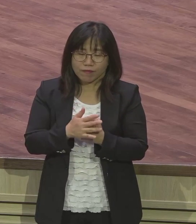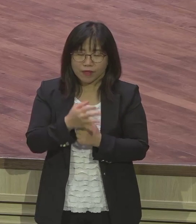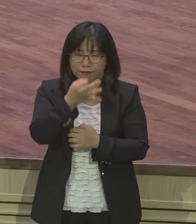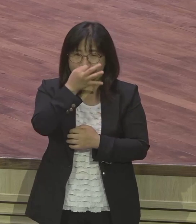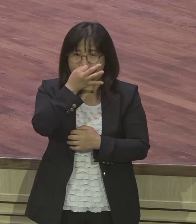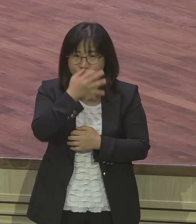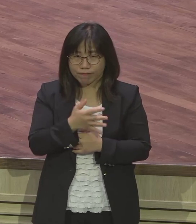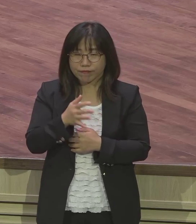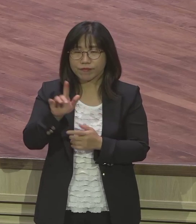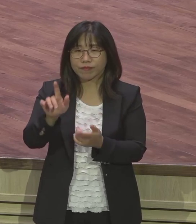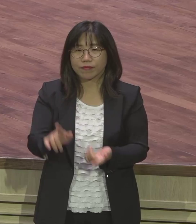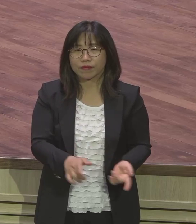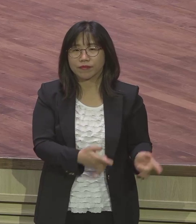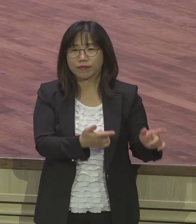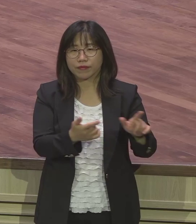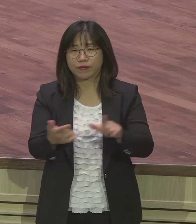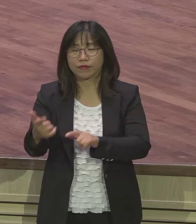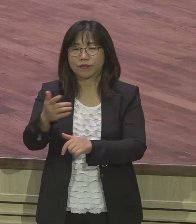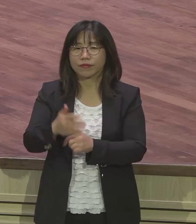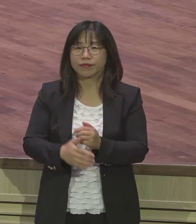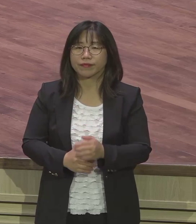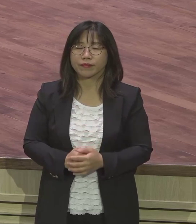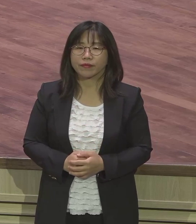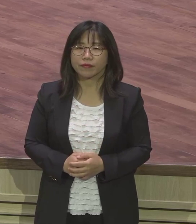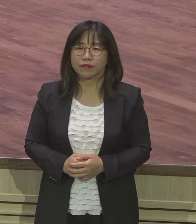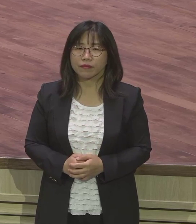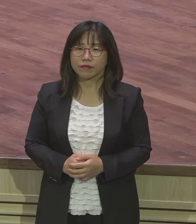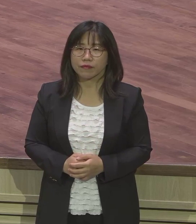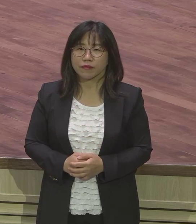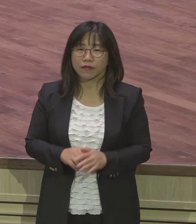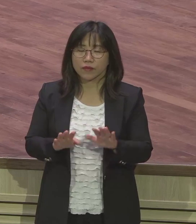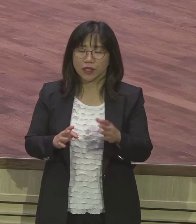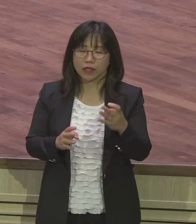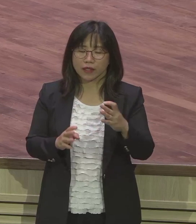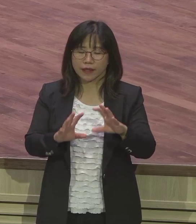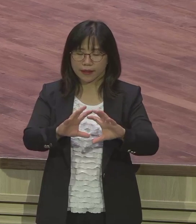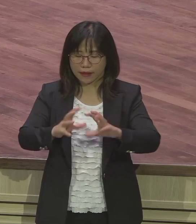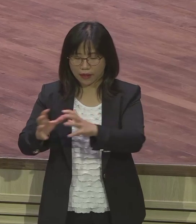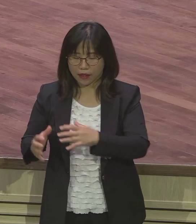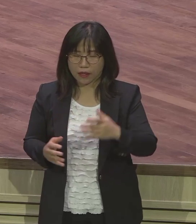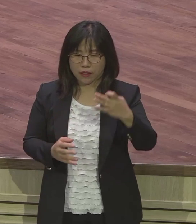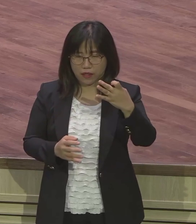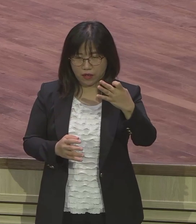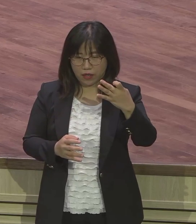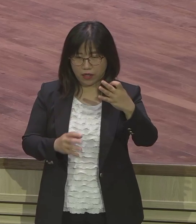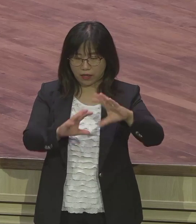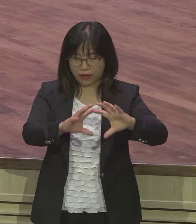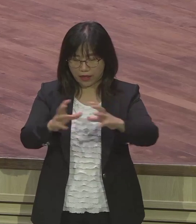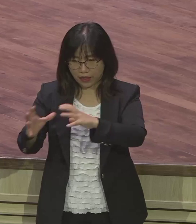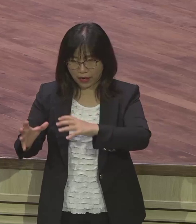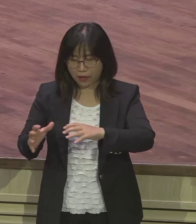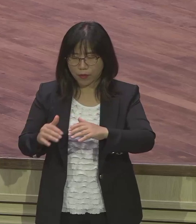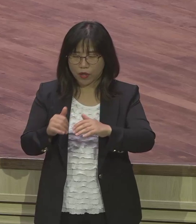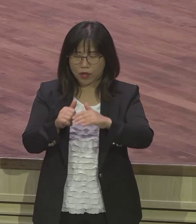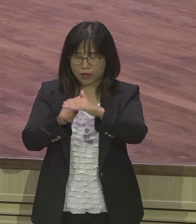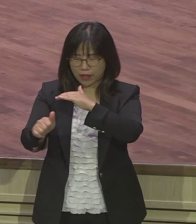그곳에서 하나님이 지금 14개 나라, 나라들이 주위에서 다 왔어요. 솔로몬, 주위에서 모든